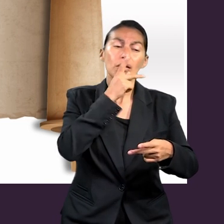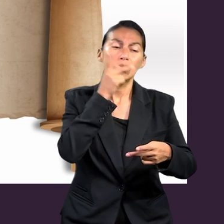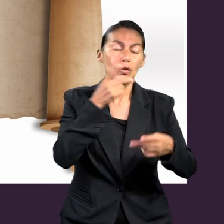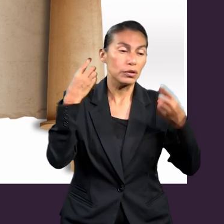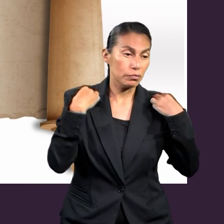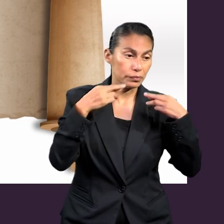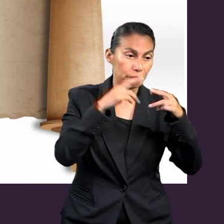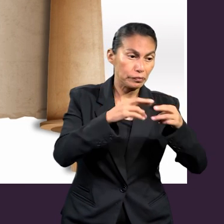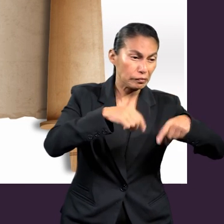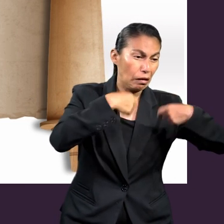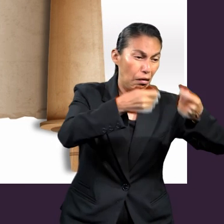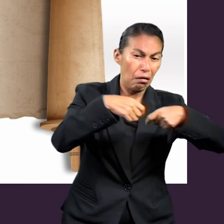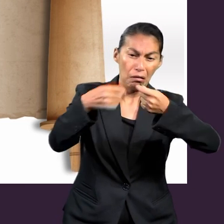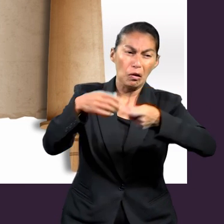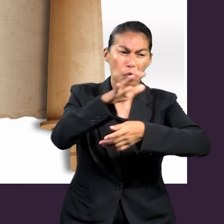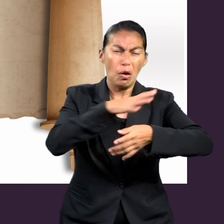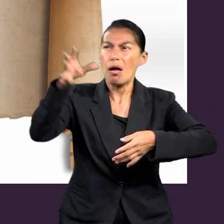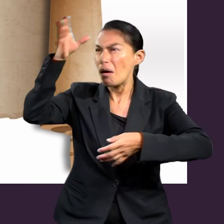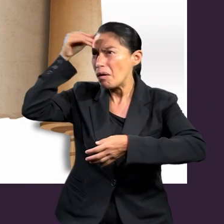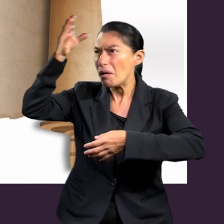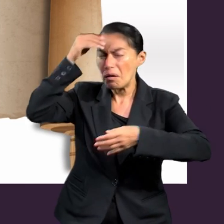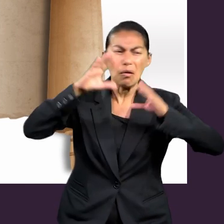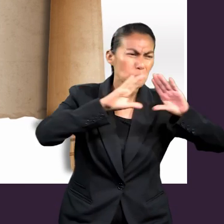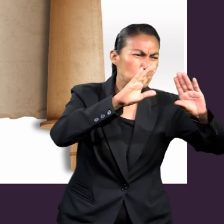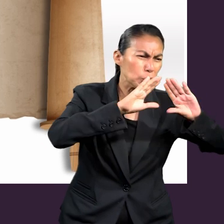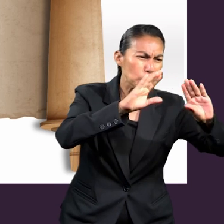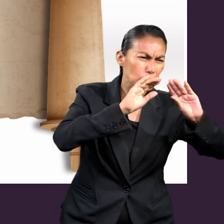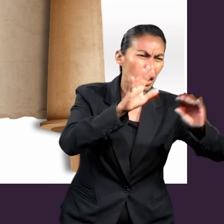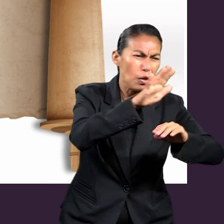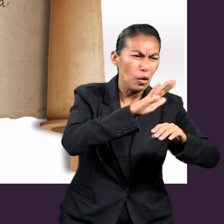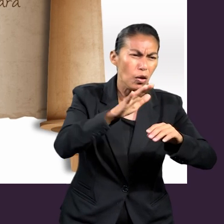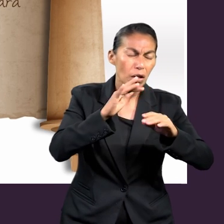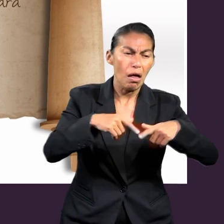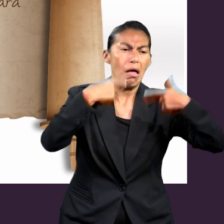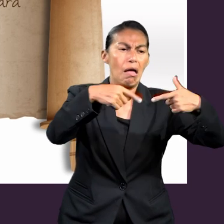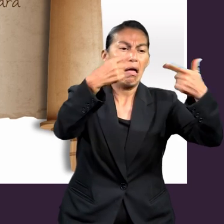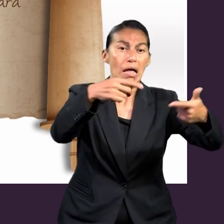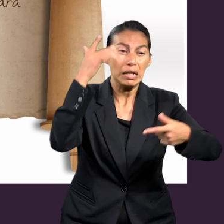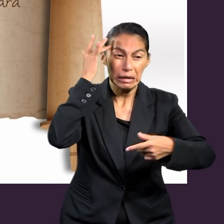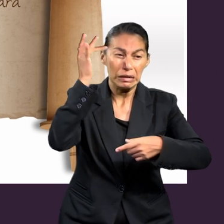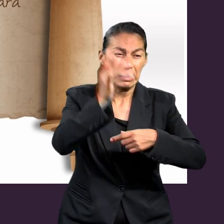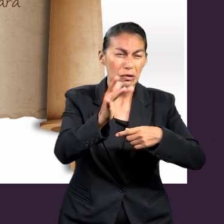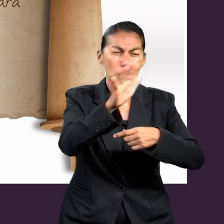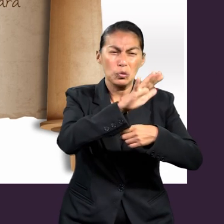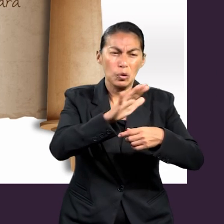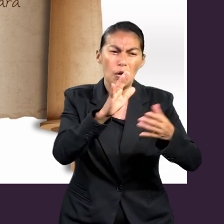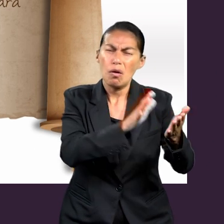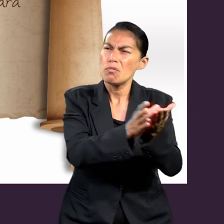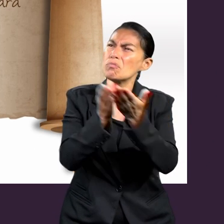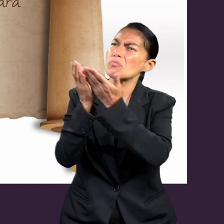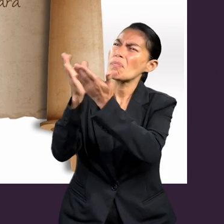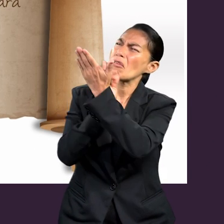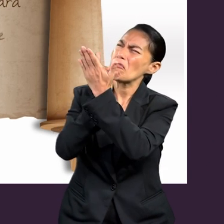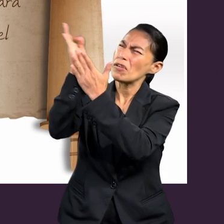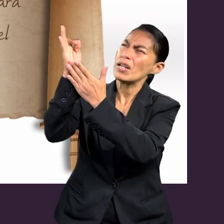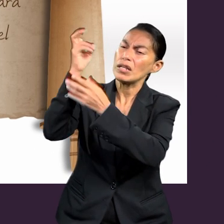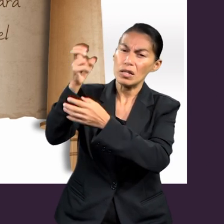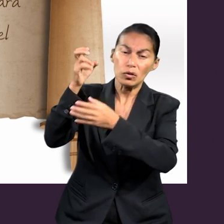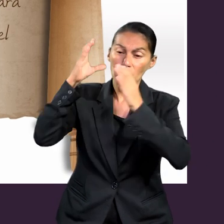pastores y maestros, a fin de perfeccionar a los santos para desempeñar su ministerio, para la edificación del cuerpo de